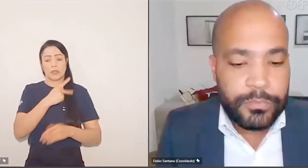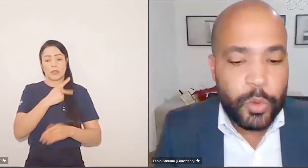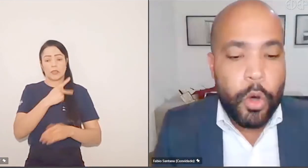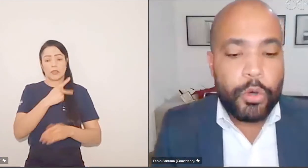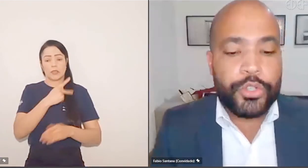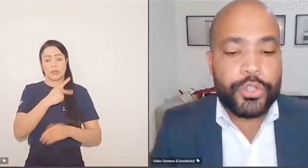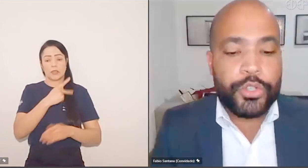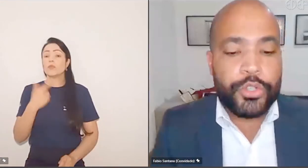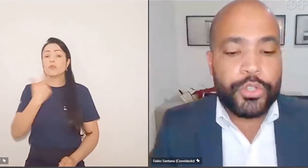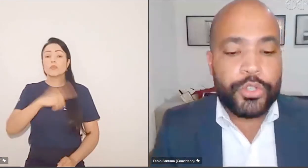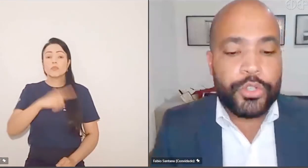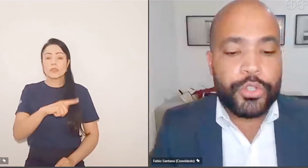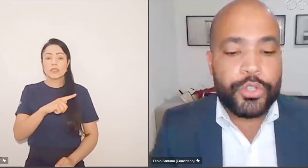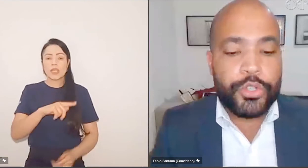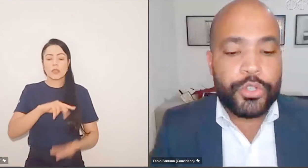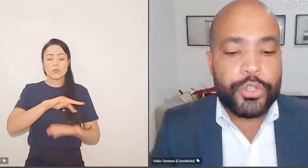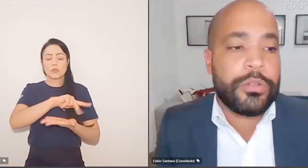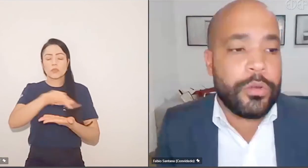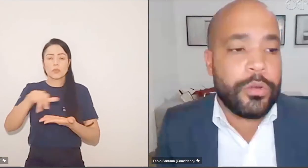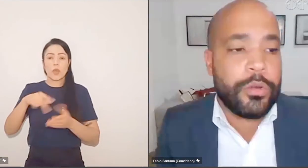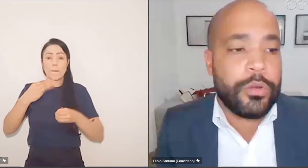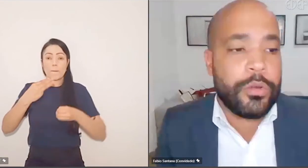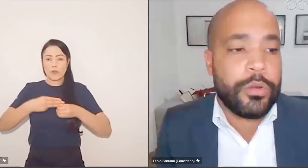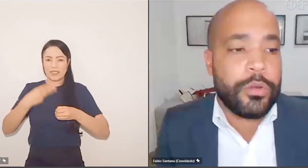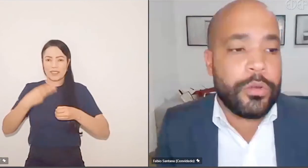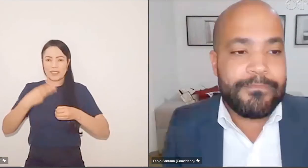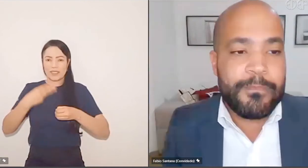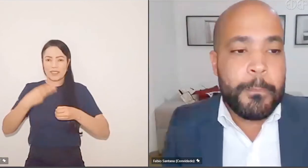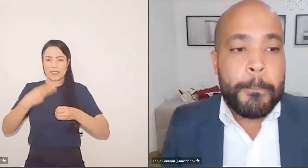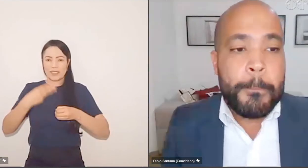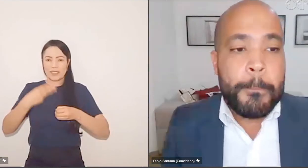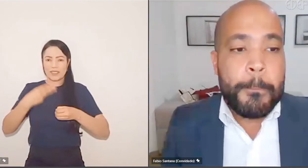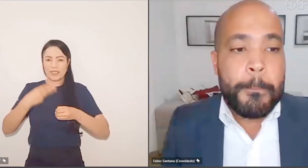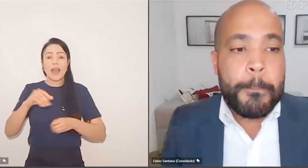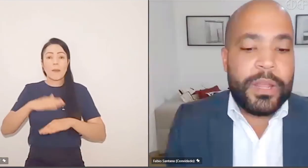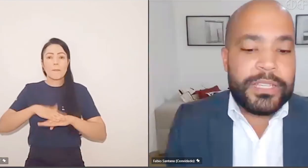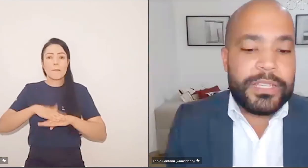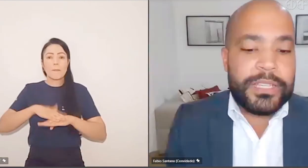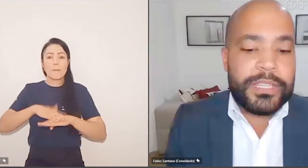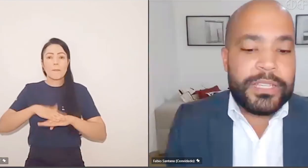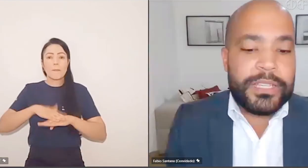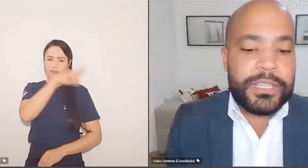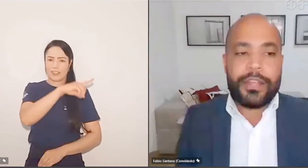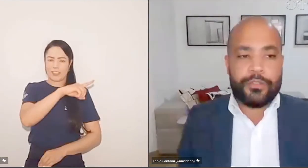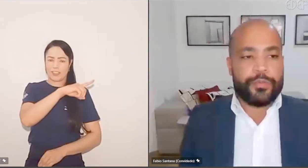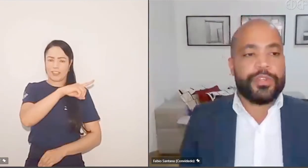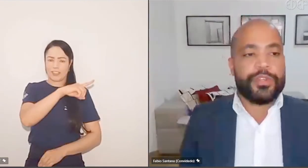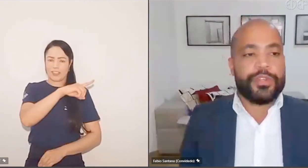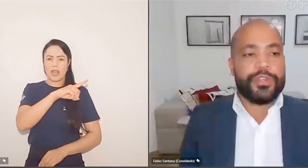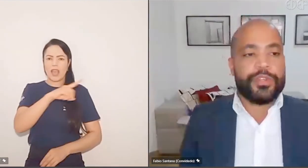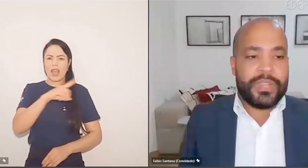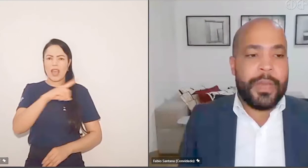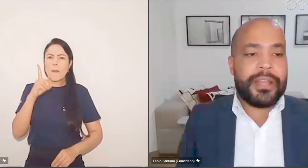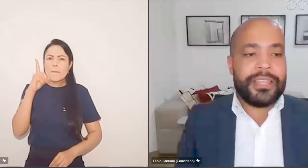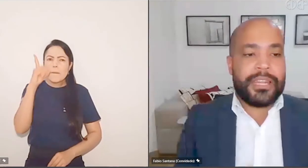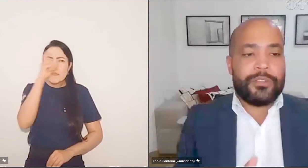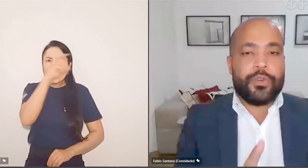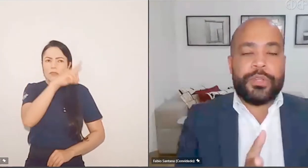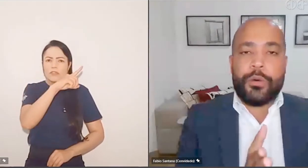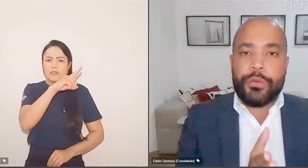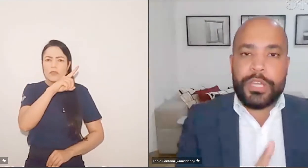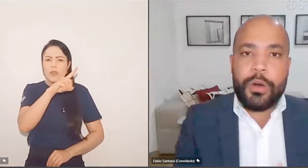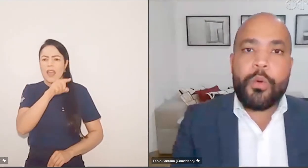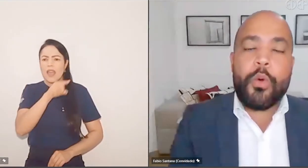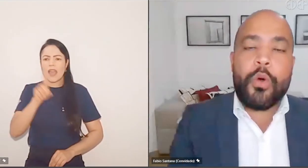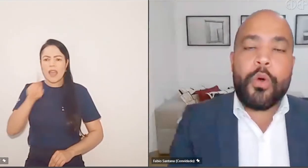está no rol de competência dos municípios os procedimentos de alta complexidade. Então, alta complexidade não é matéria dos municípios, é